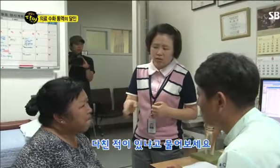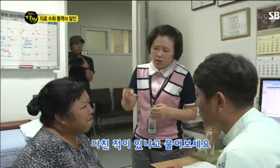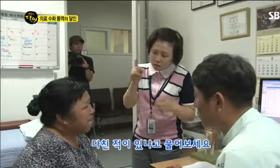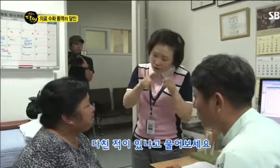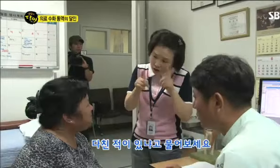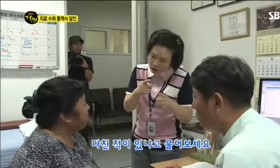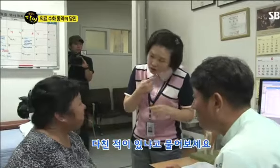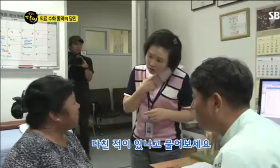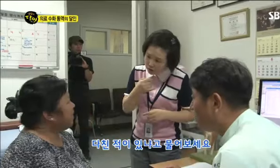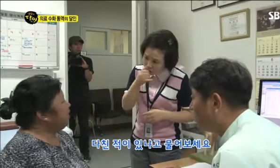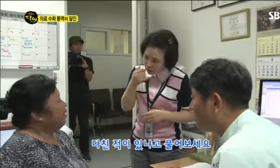물어보세요.